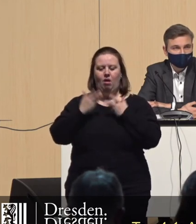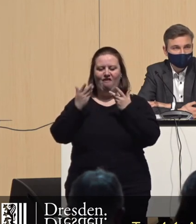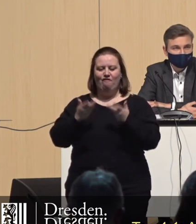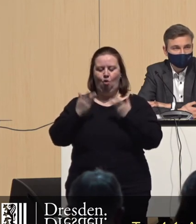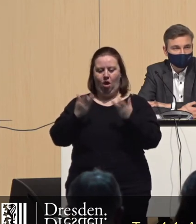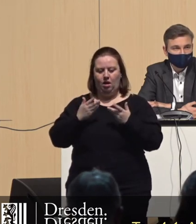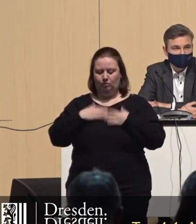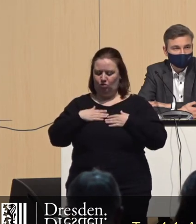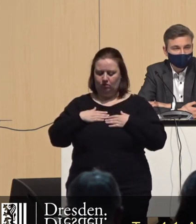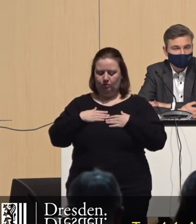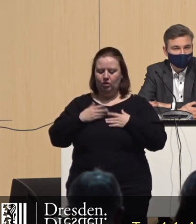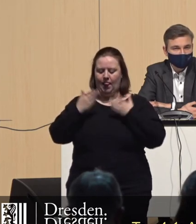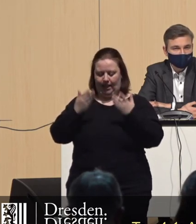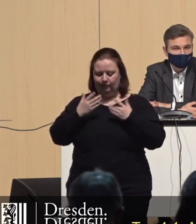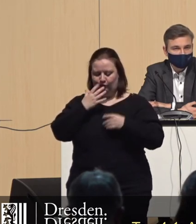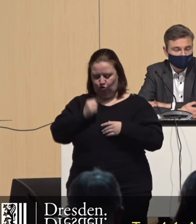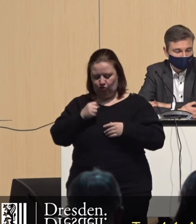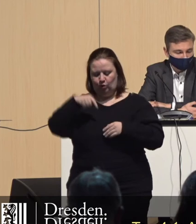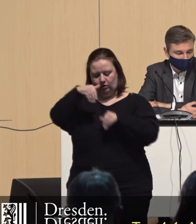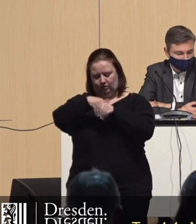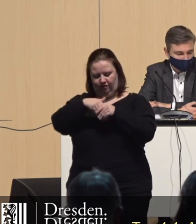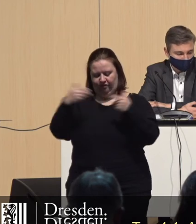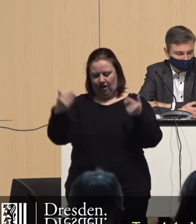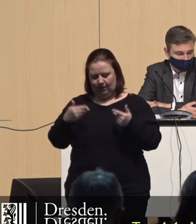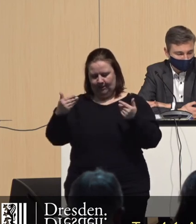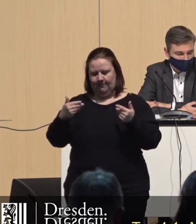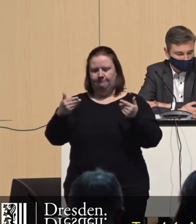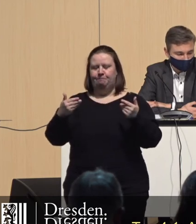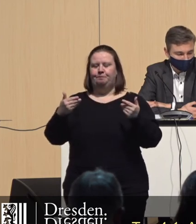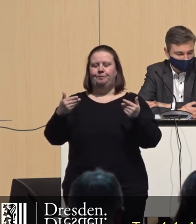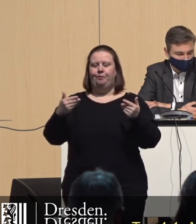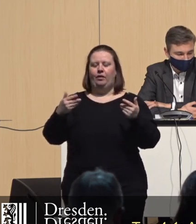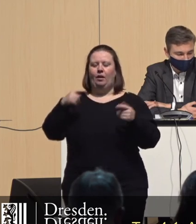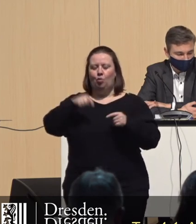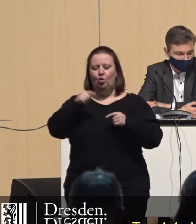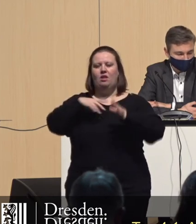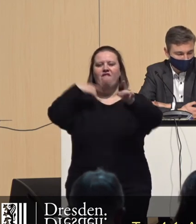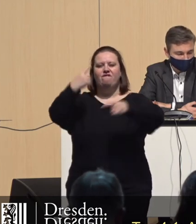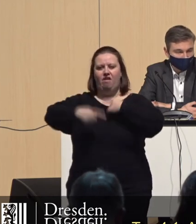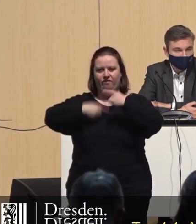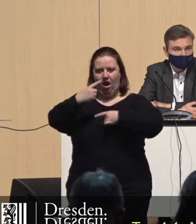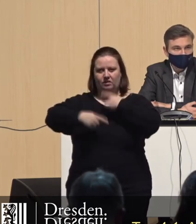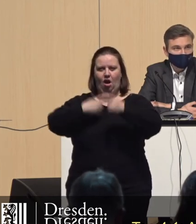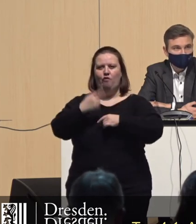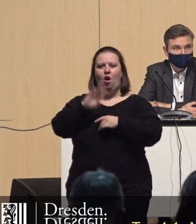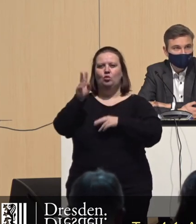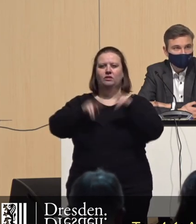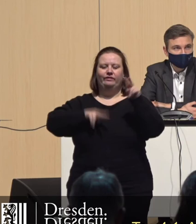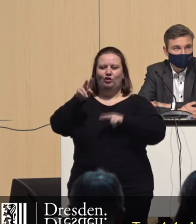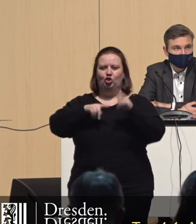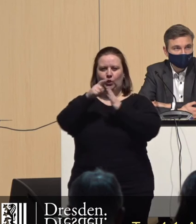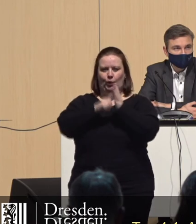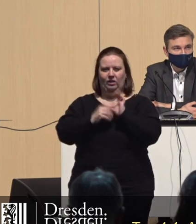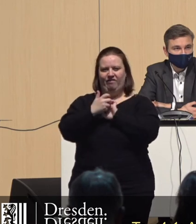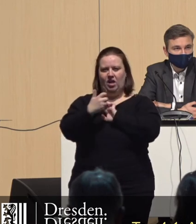entgegen meiner Gewohnheit lesend vortragen. Da steht dann hier drin, die Verfahrensläufe haben sich aus diversen Gründen